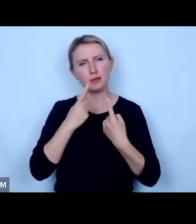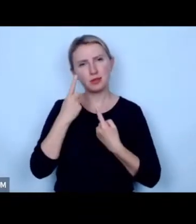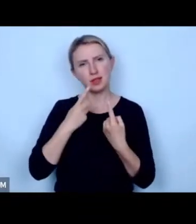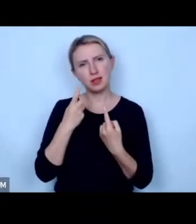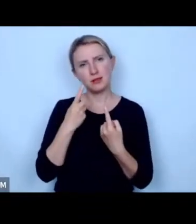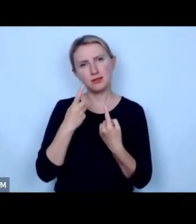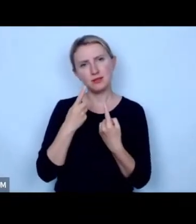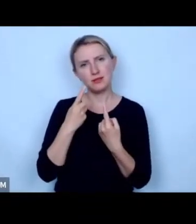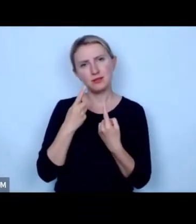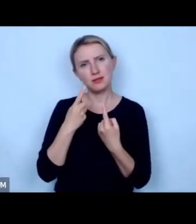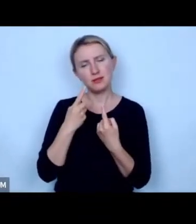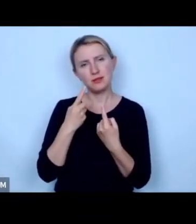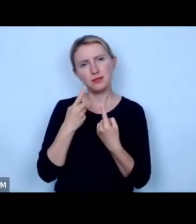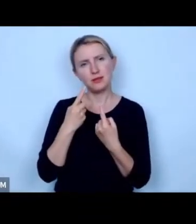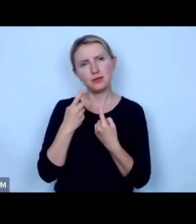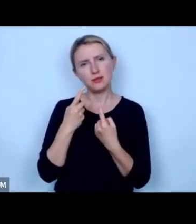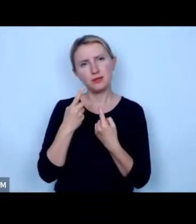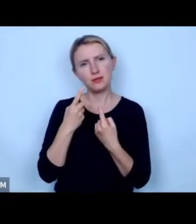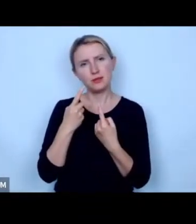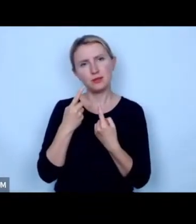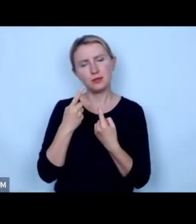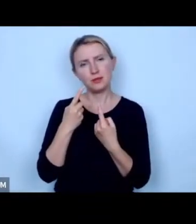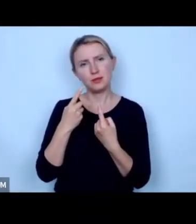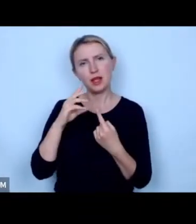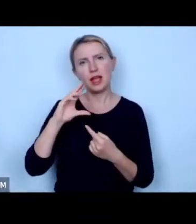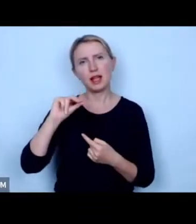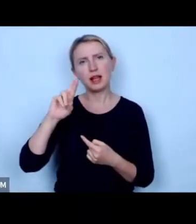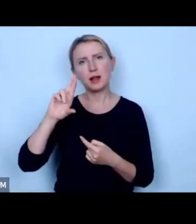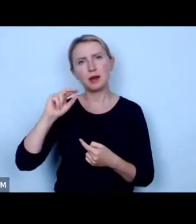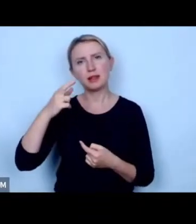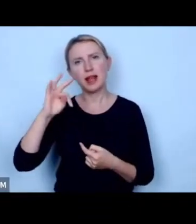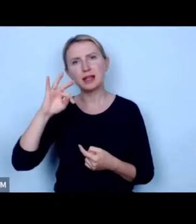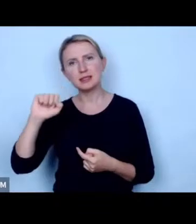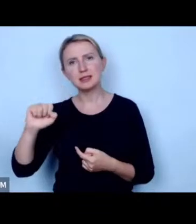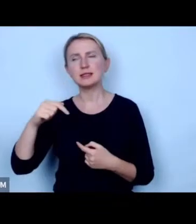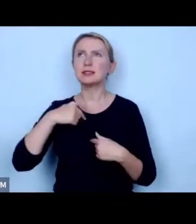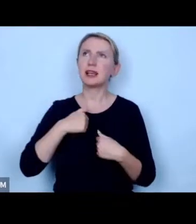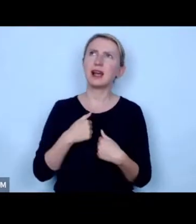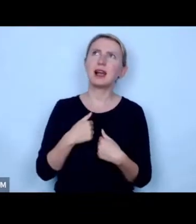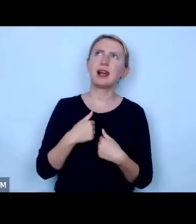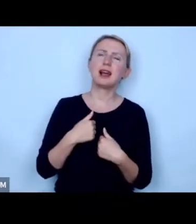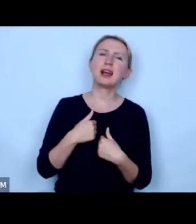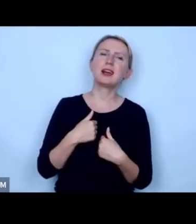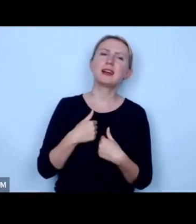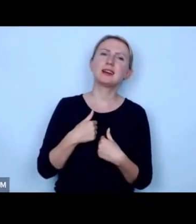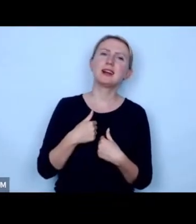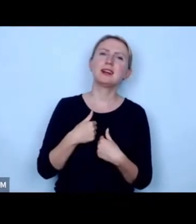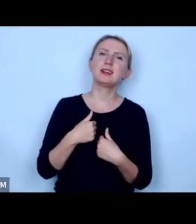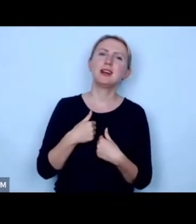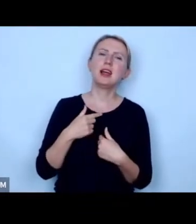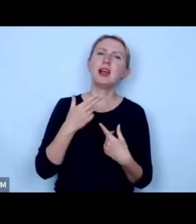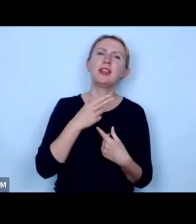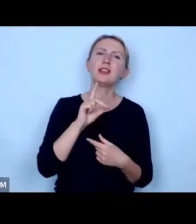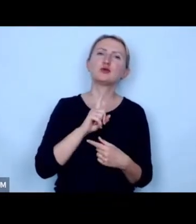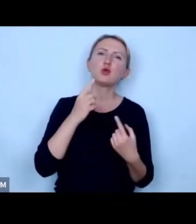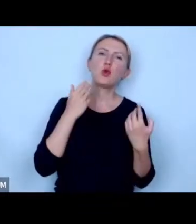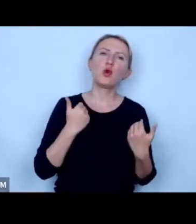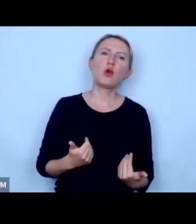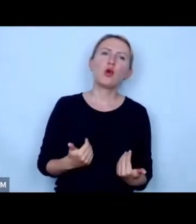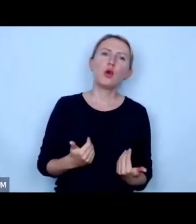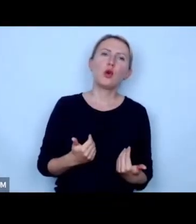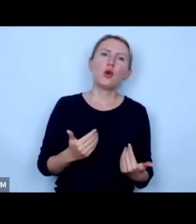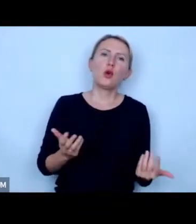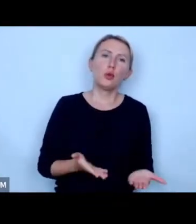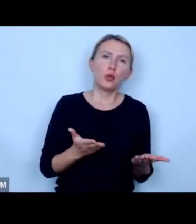jako taki environmentalista bardziej raczej niż niż osoba taka